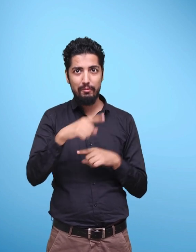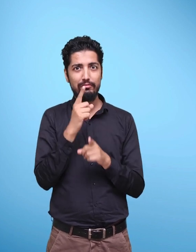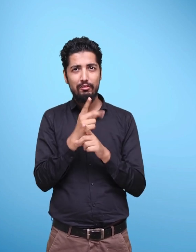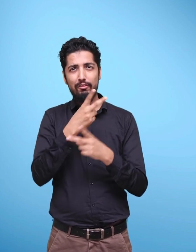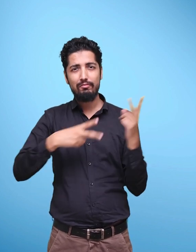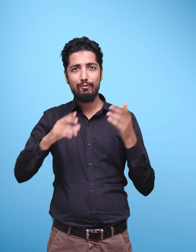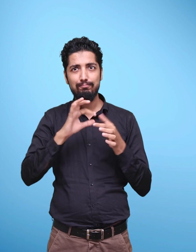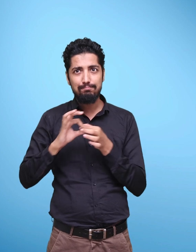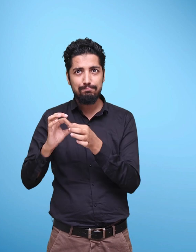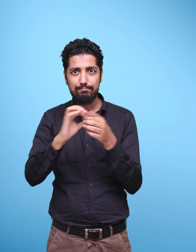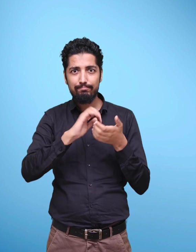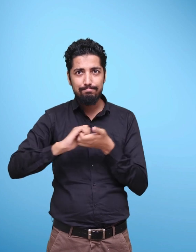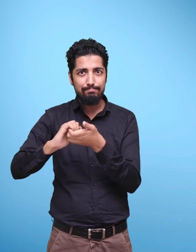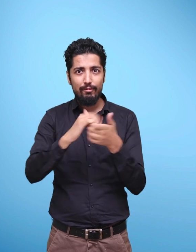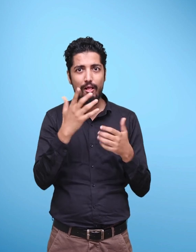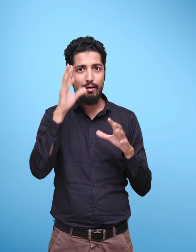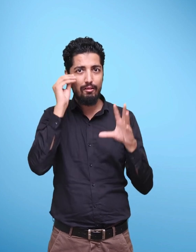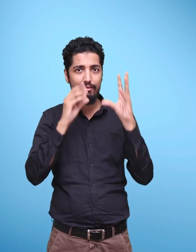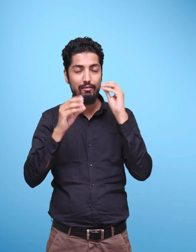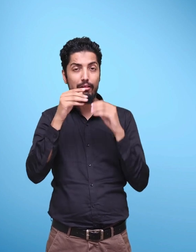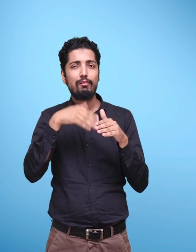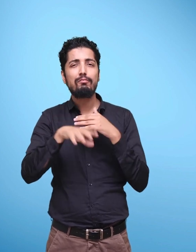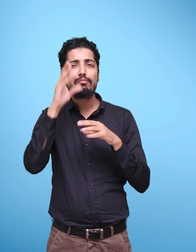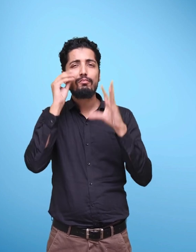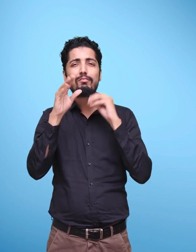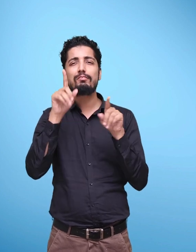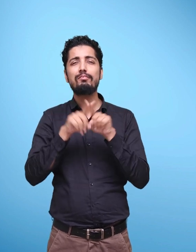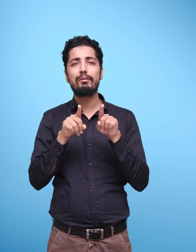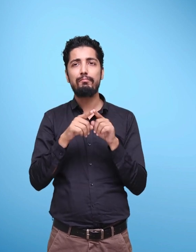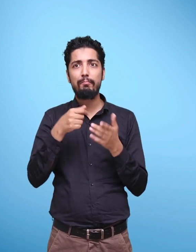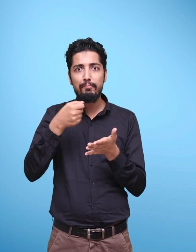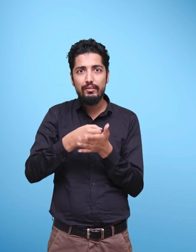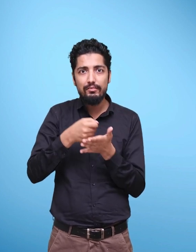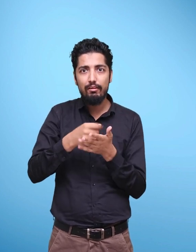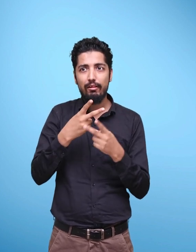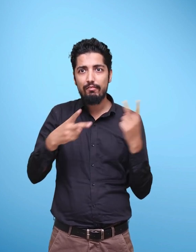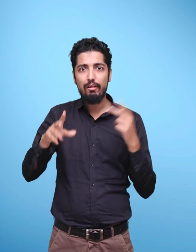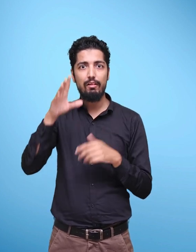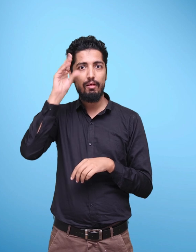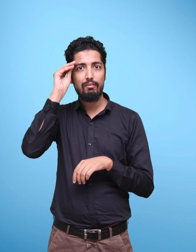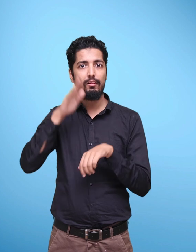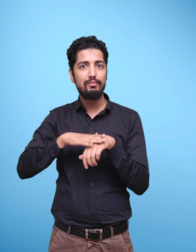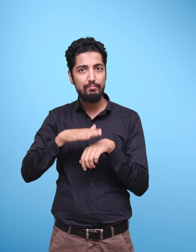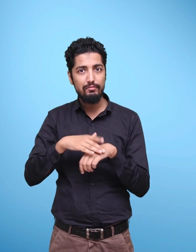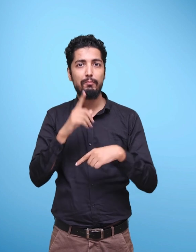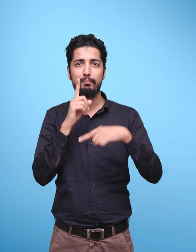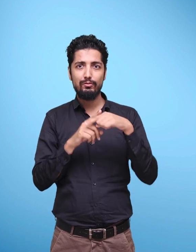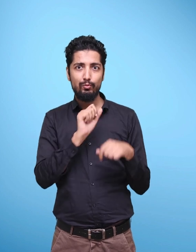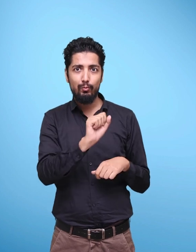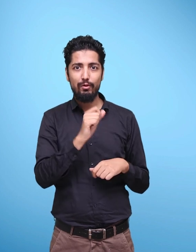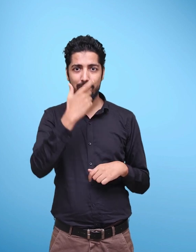concrete experiences, using their senses and acting upon the environment. .